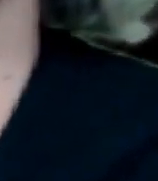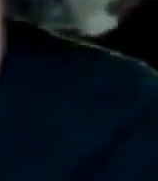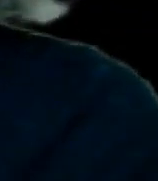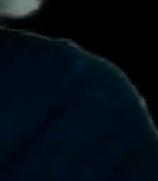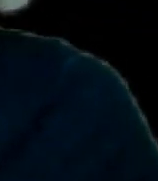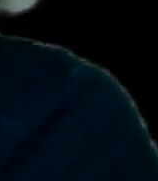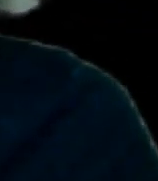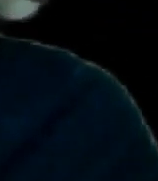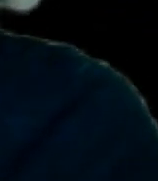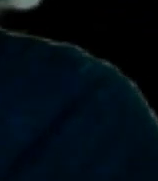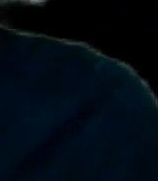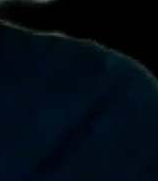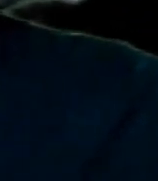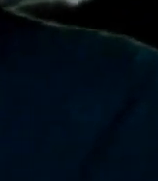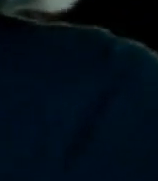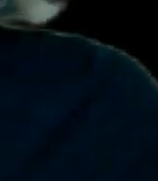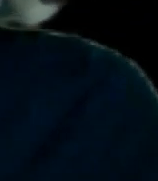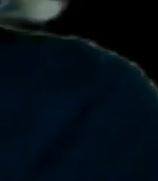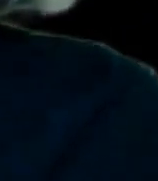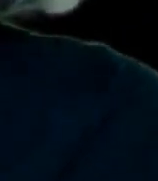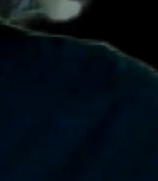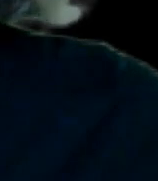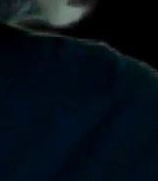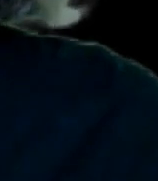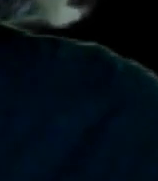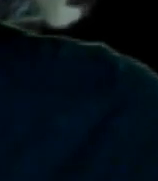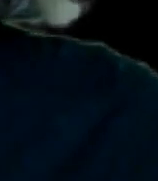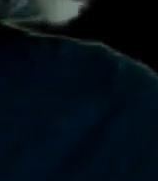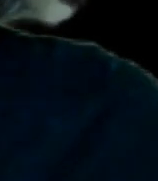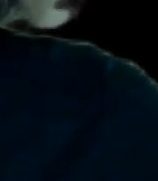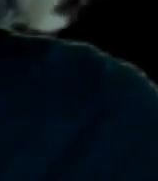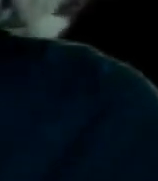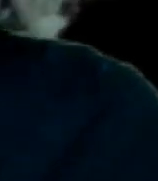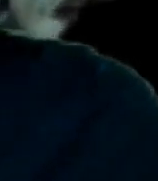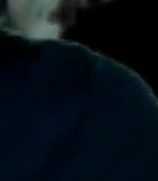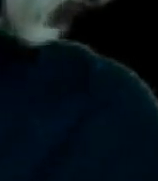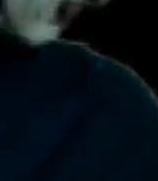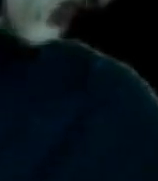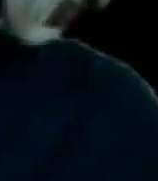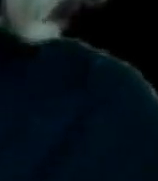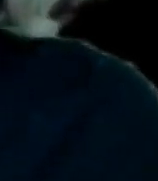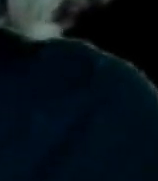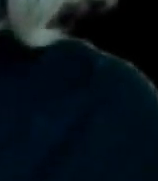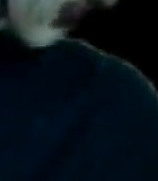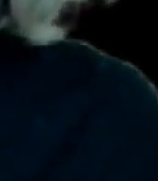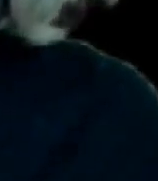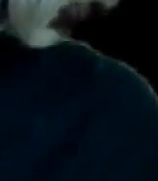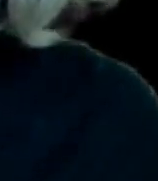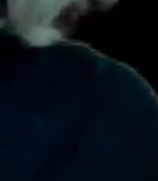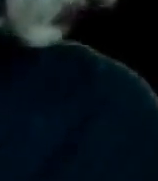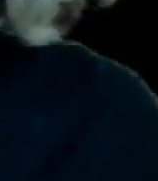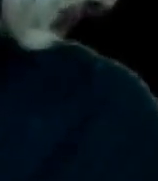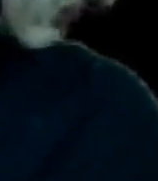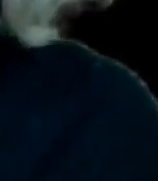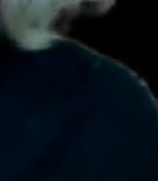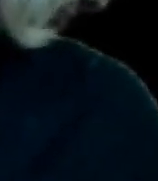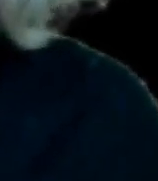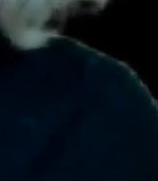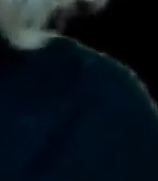mañanera la persona que acredite para estar ahí Sean o no sean periodistas